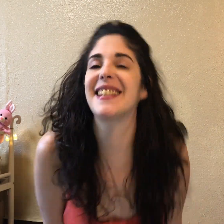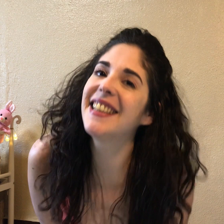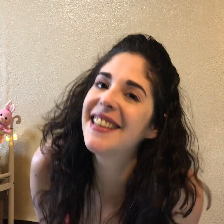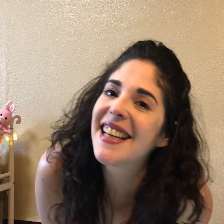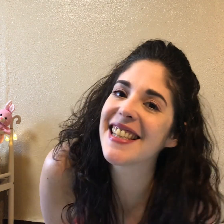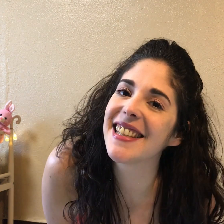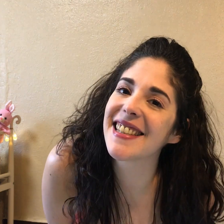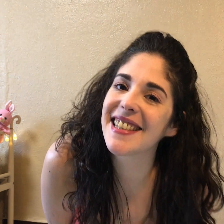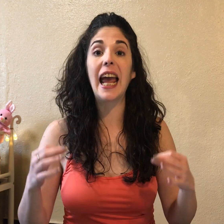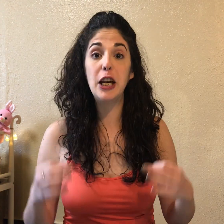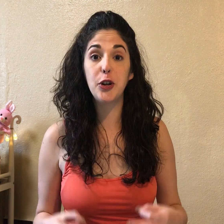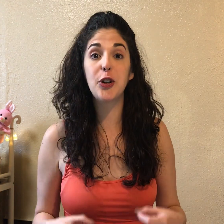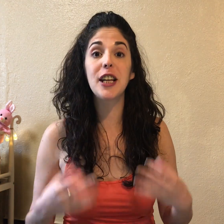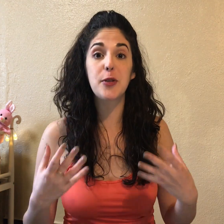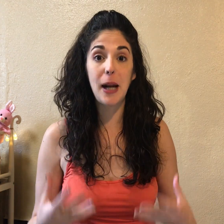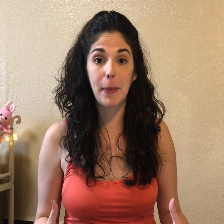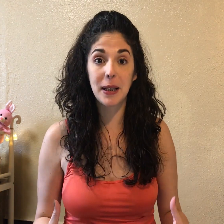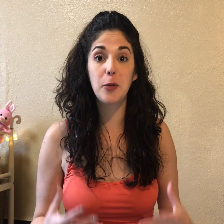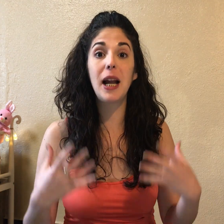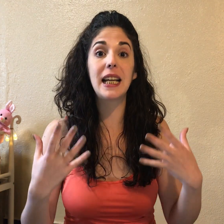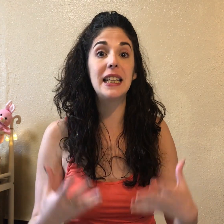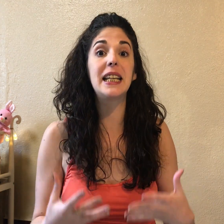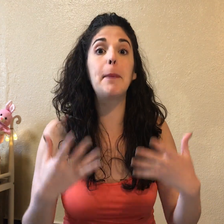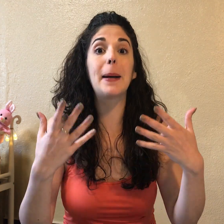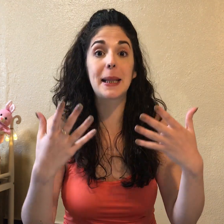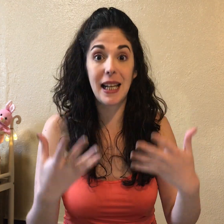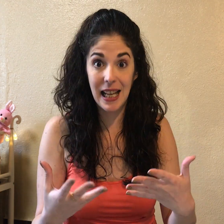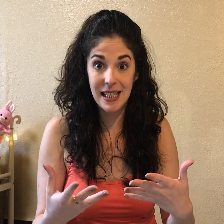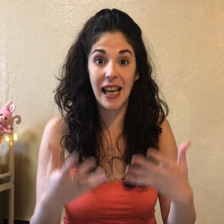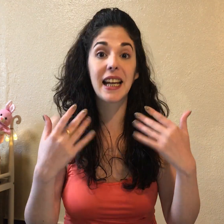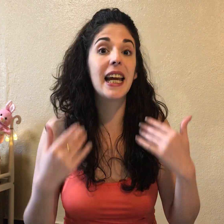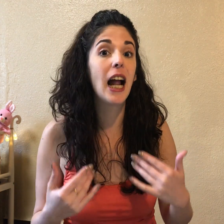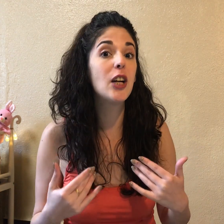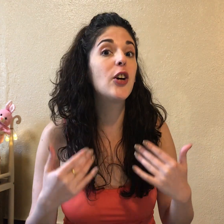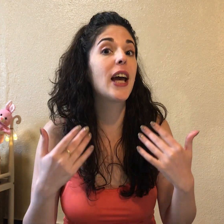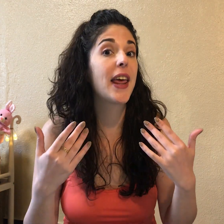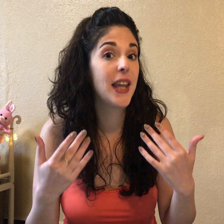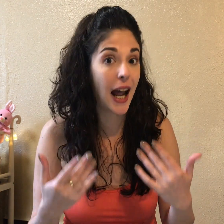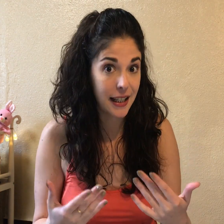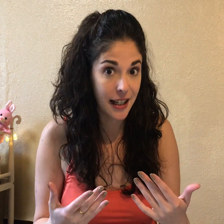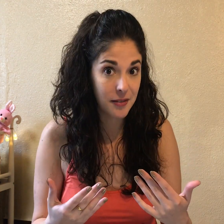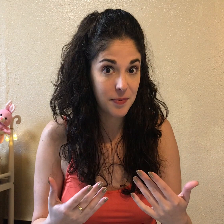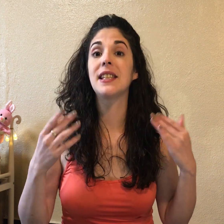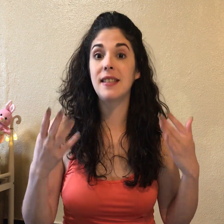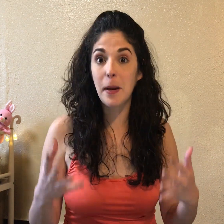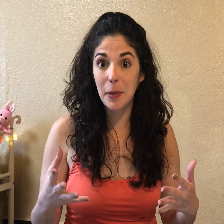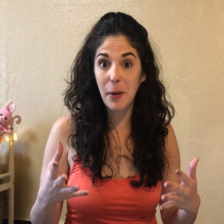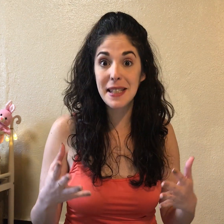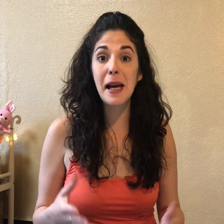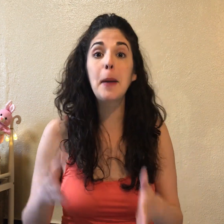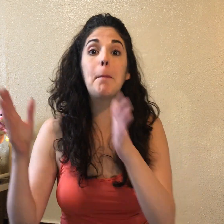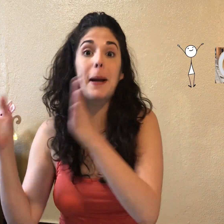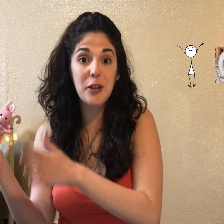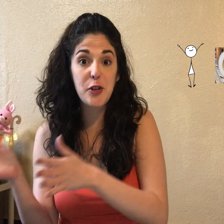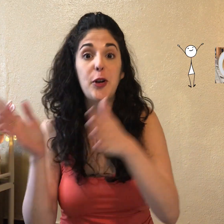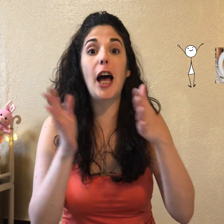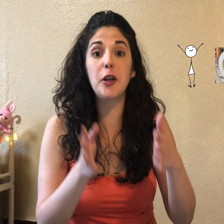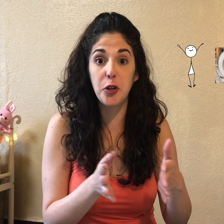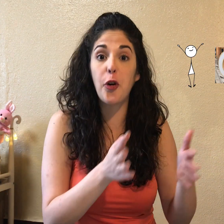síntesis. El no es una partícula que indica pertenencia, que algo es de alguien. Siempre va a ser persona, no,